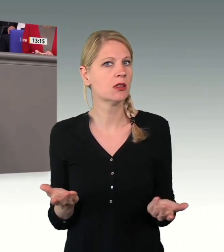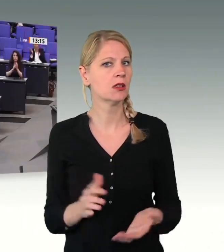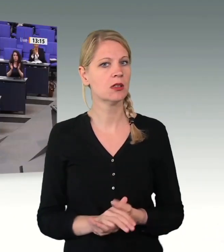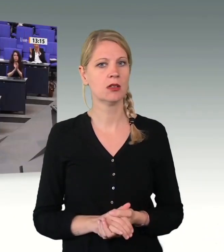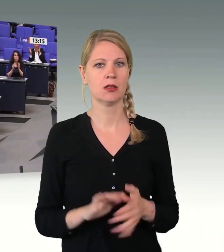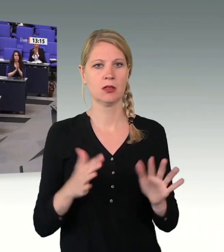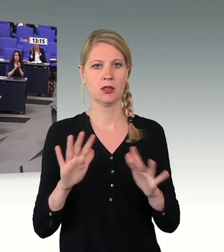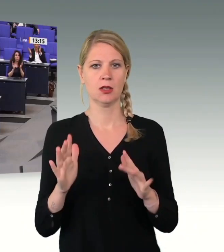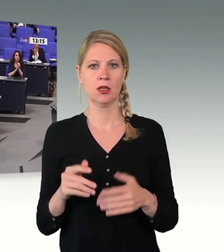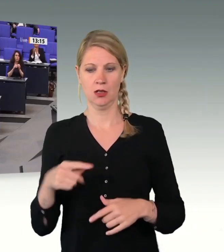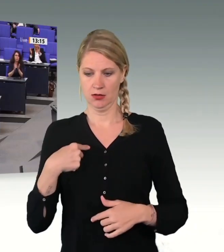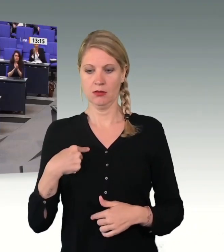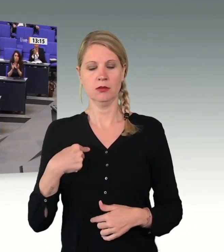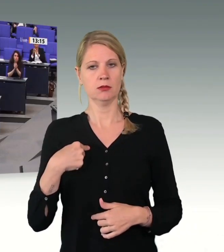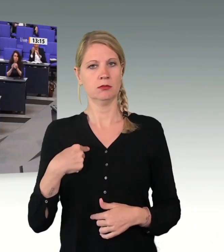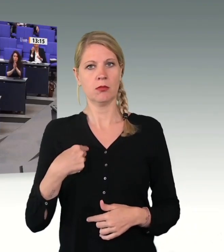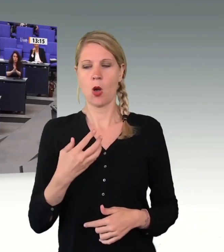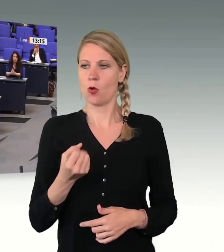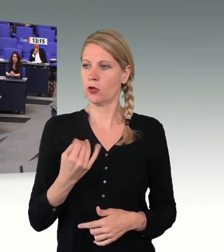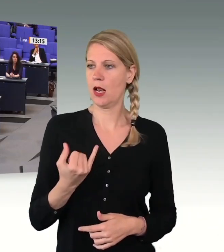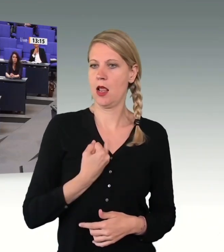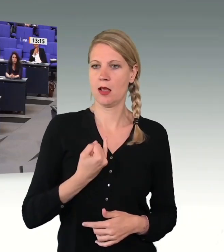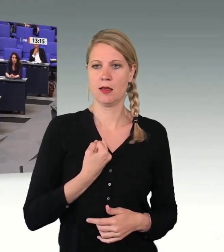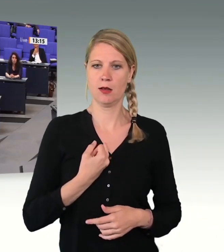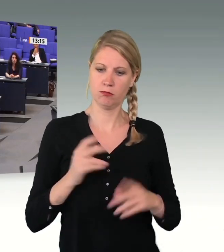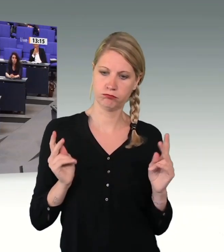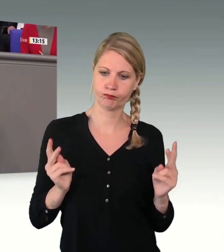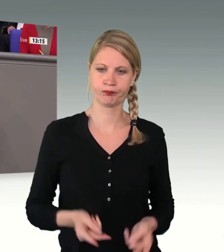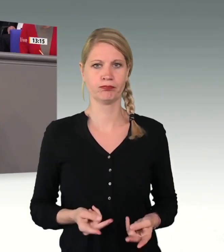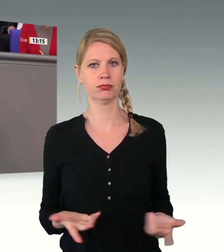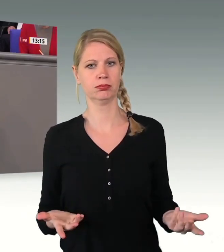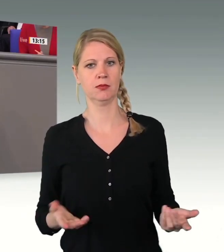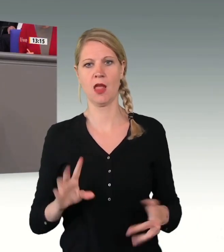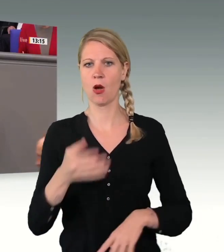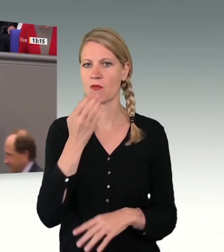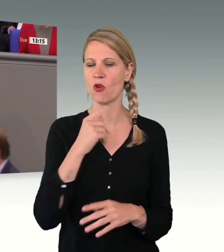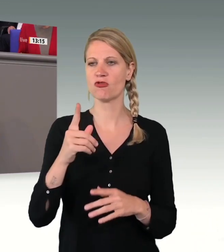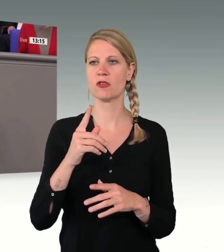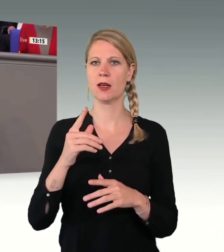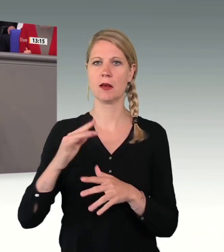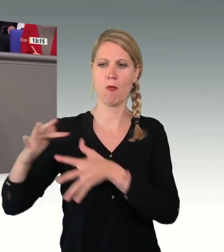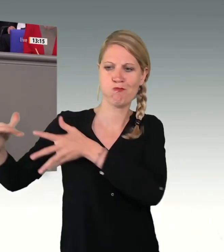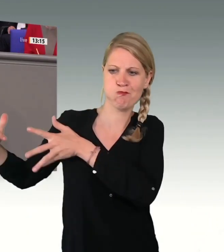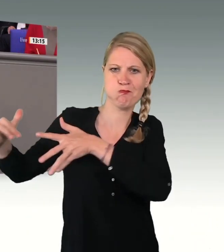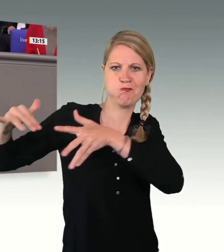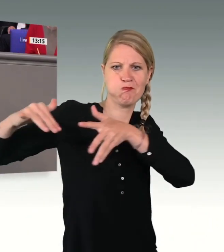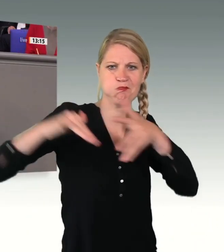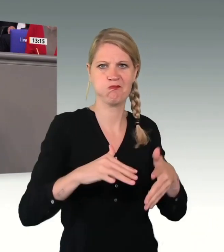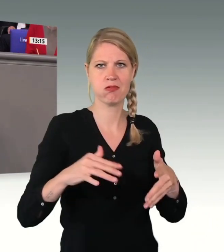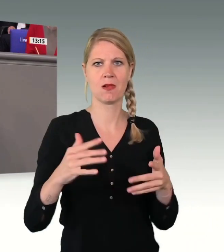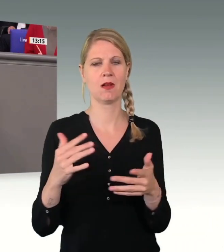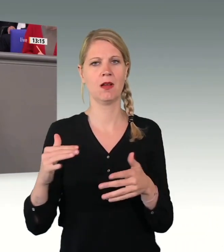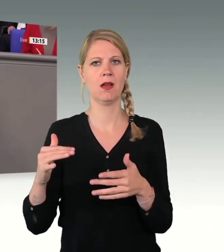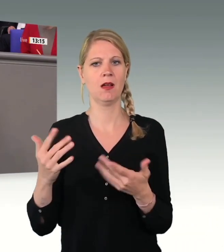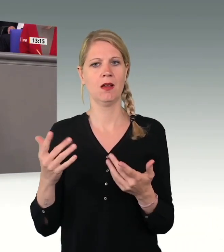Auch wir stehen zu unserer kulturellen Identität. Auch wir wollen keine Masseneinwanderung aus entfernten Kulturen, die sich kaum integrieren lassen. Und wir lassen